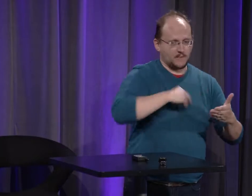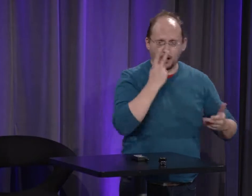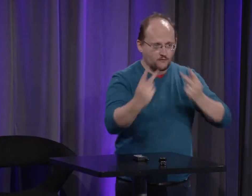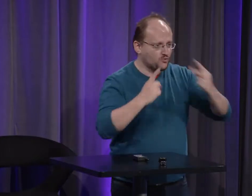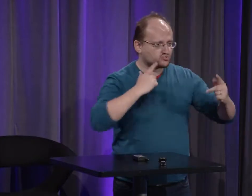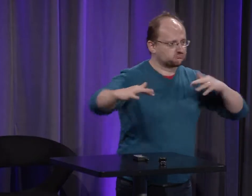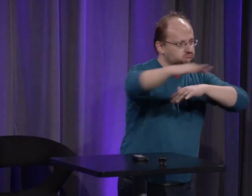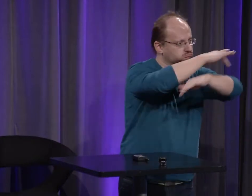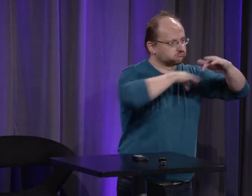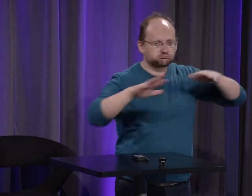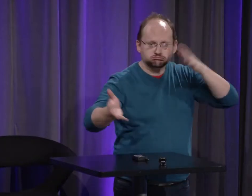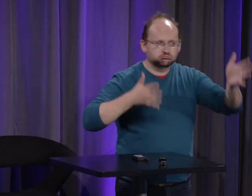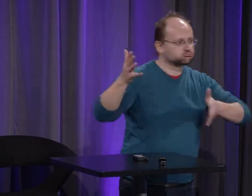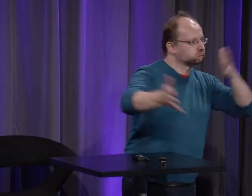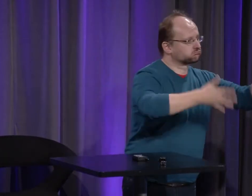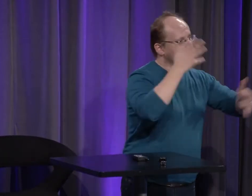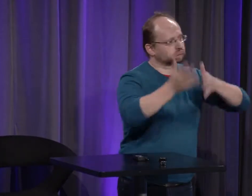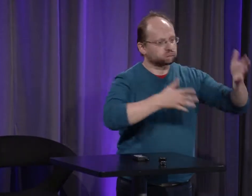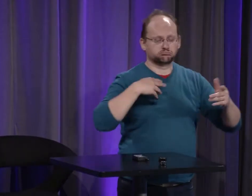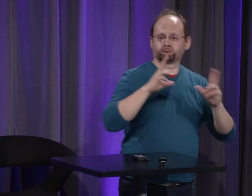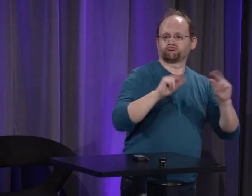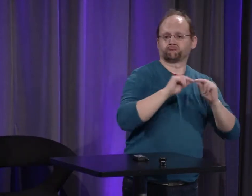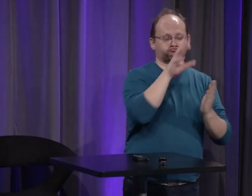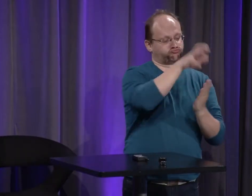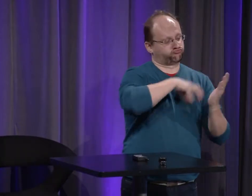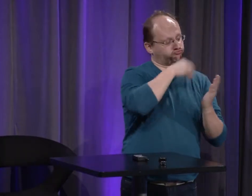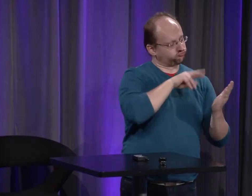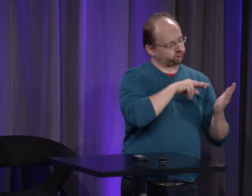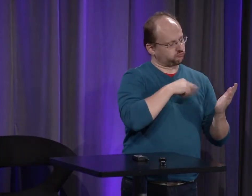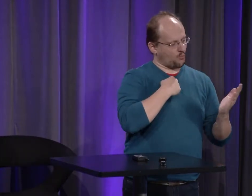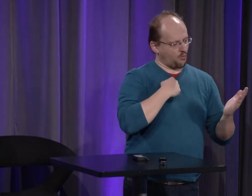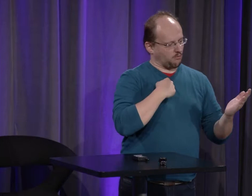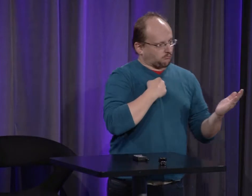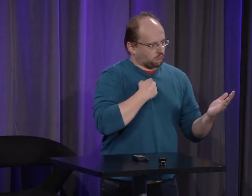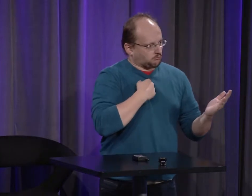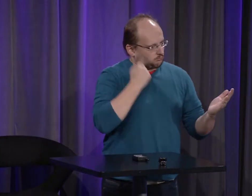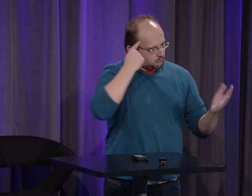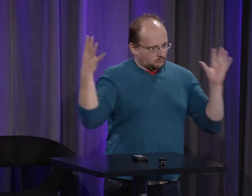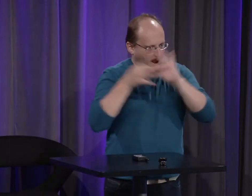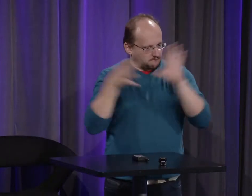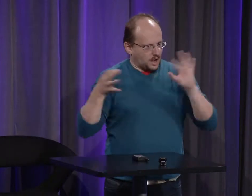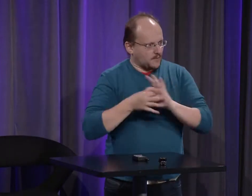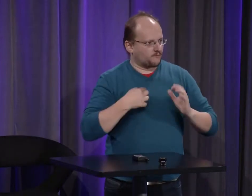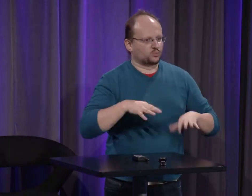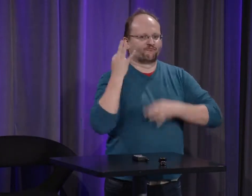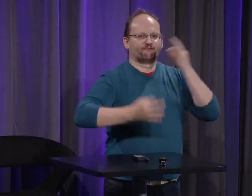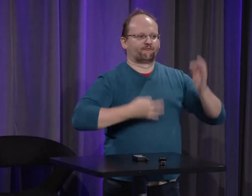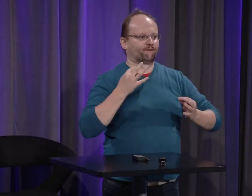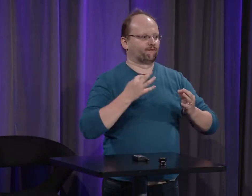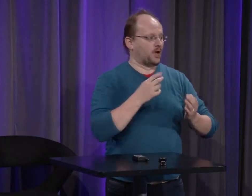des loges rapportaient ce qu'il voyait autour de lui rapportaient ce qui se passait autour de lui sur la communauté des sourds et il a